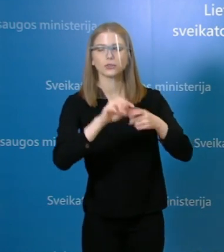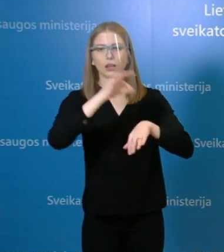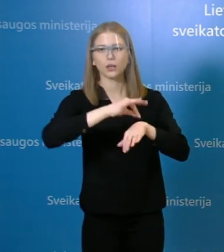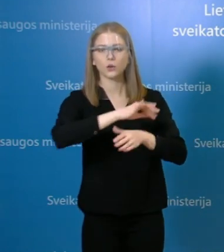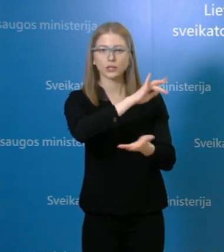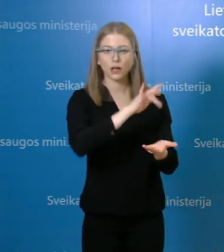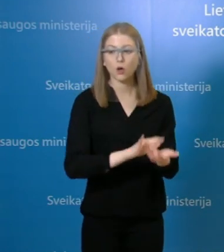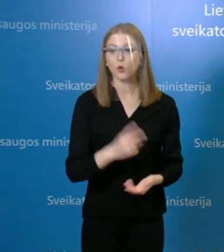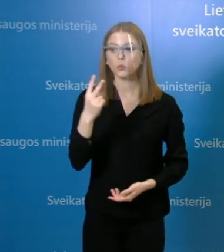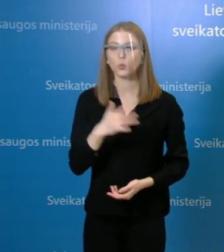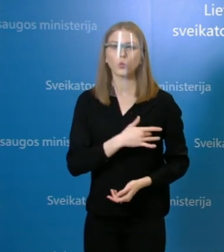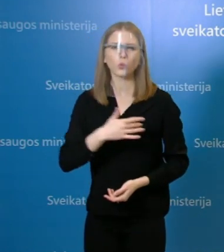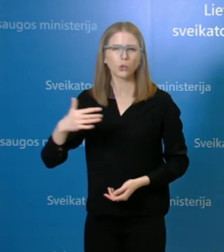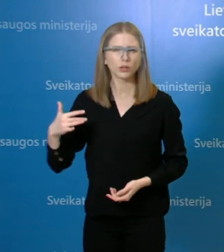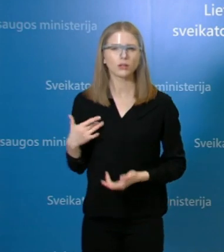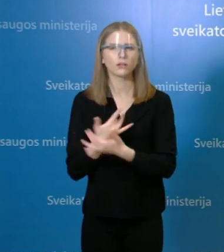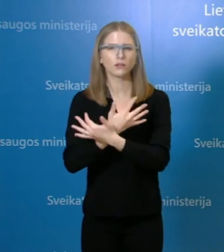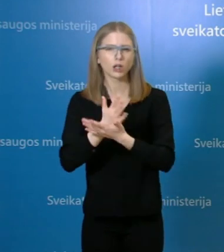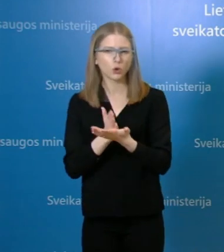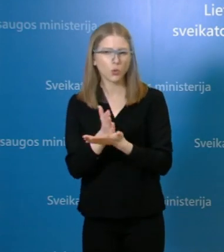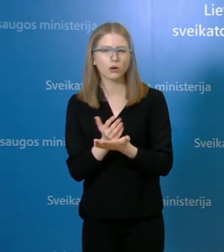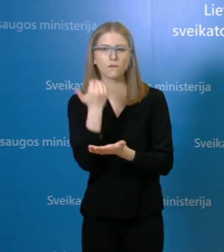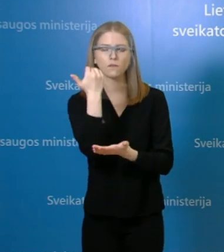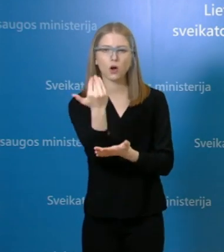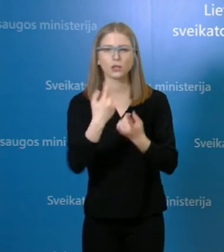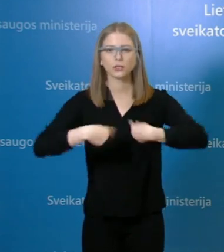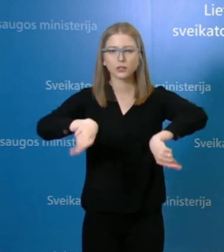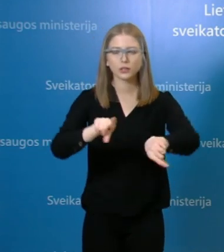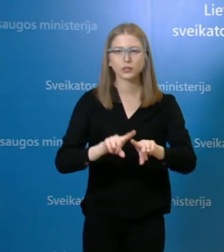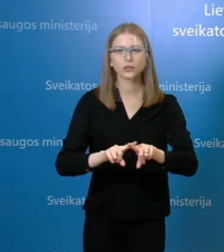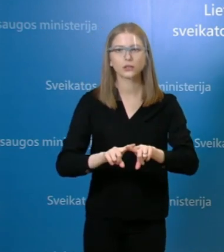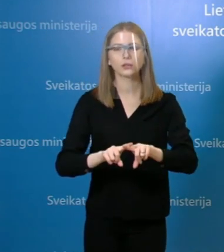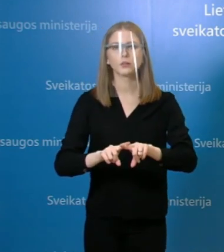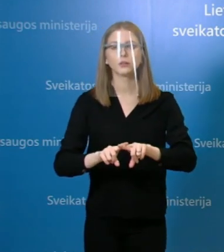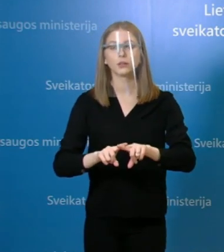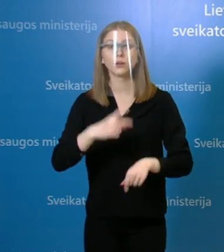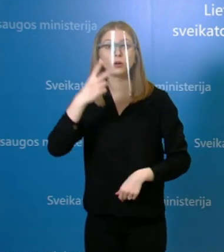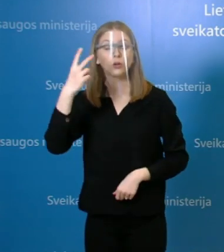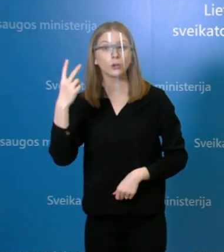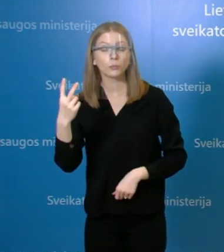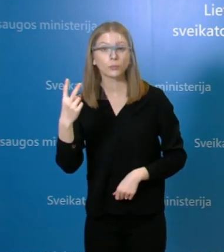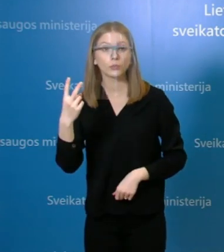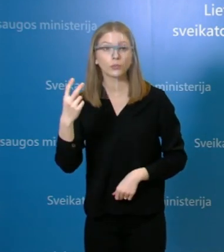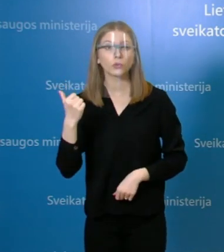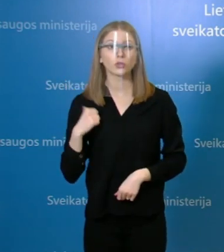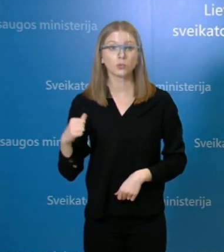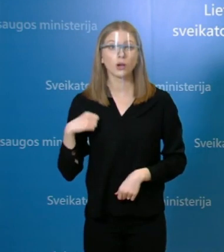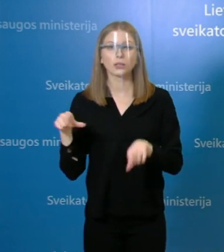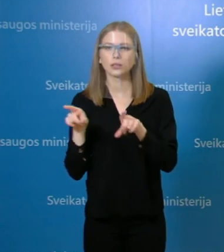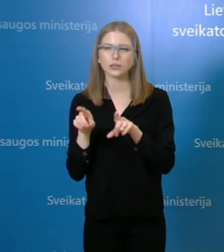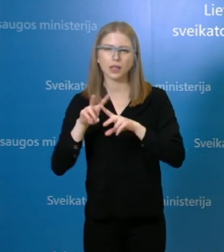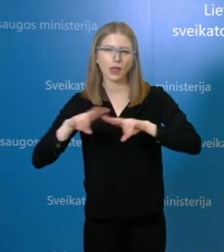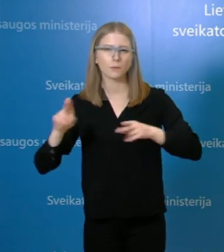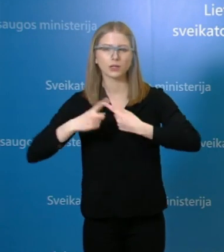krūtinės chirurgijos skyriuje, 2 santaros klinikų pacientai, taip pat to pat jie skyriaus. Vienas atvejais yra susijęs su iš